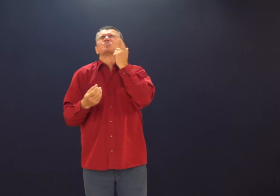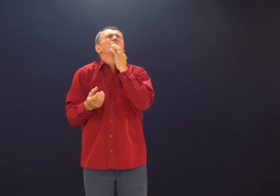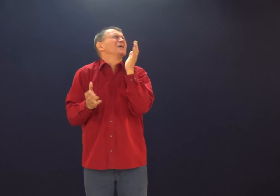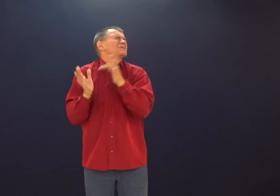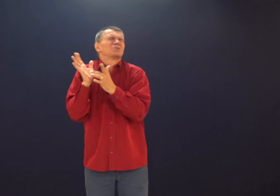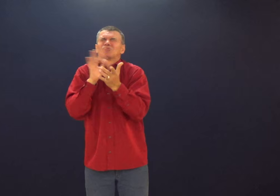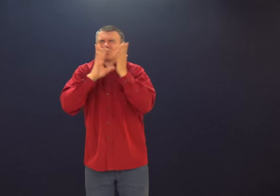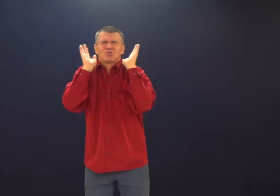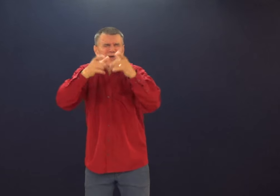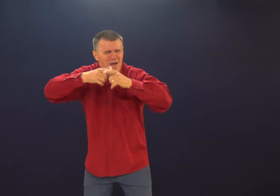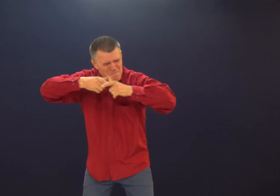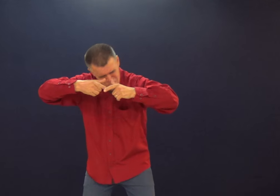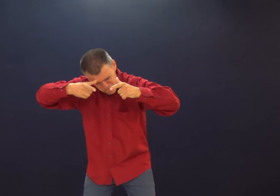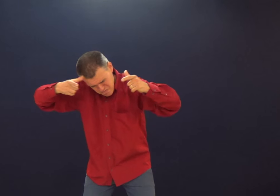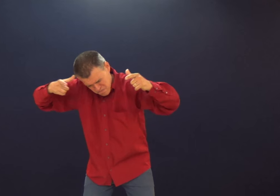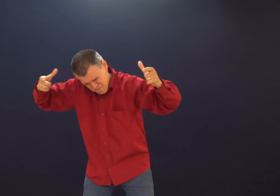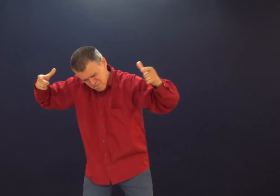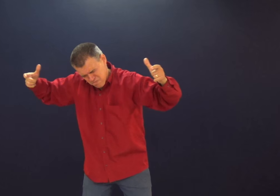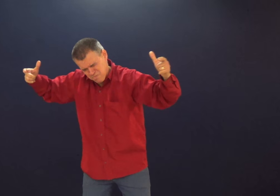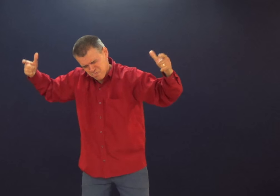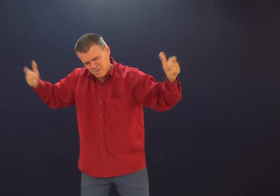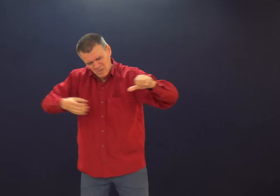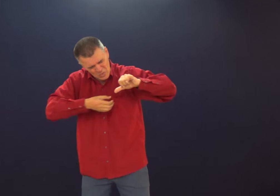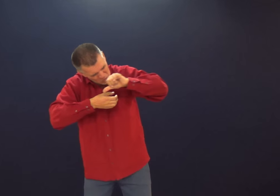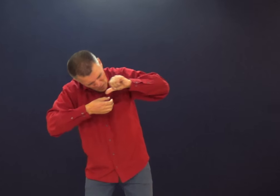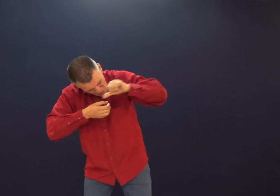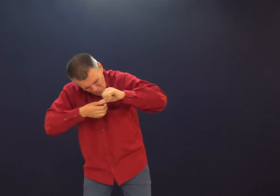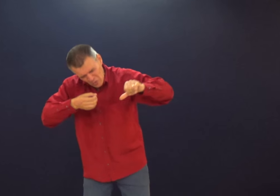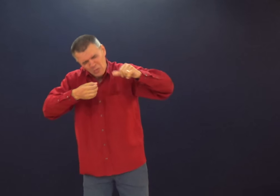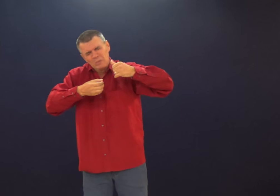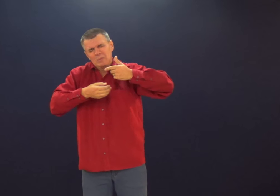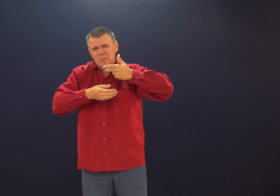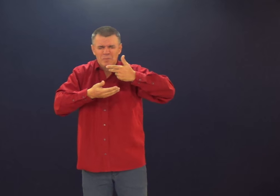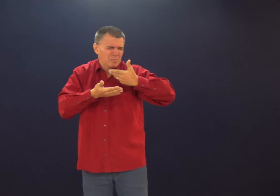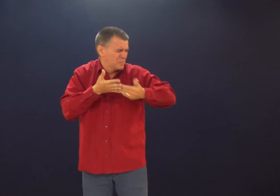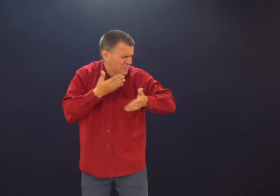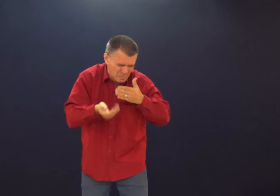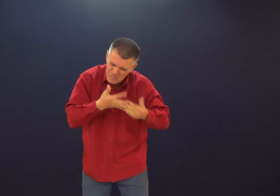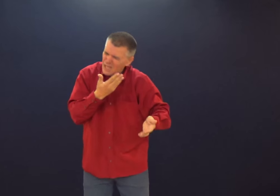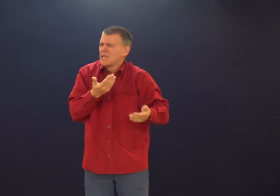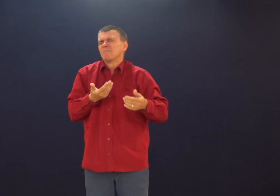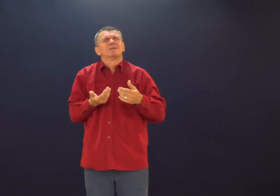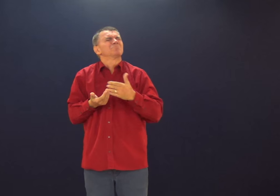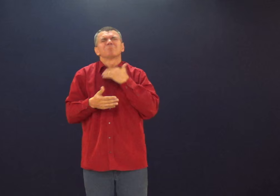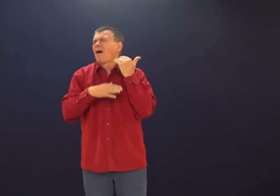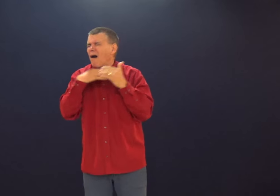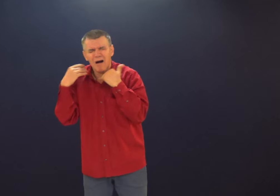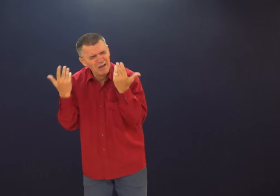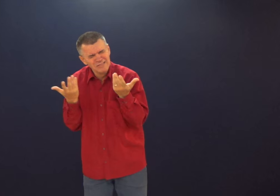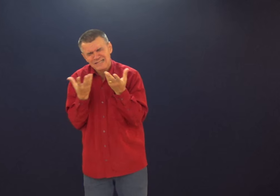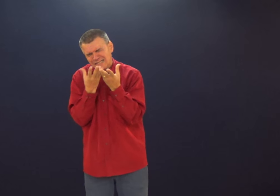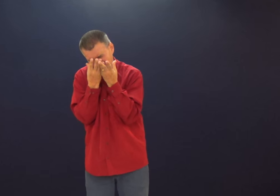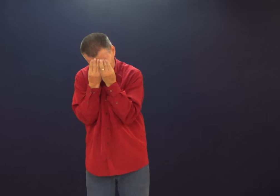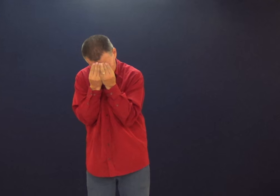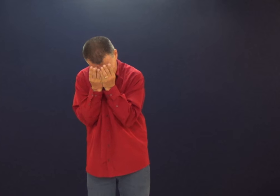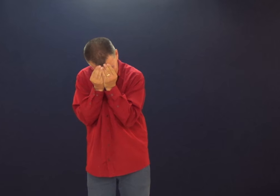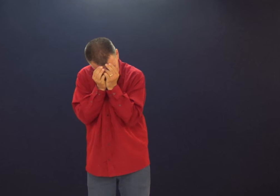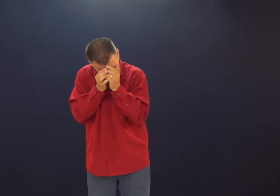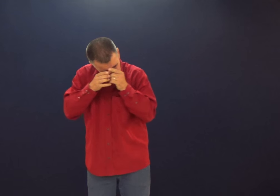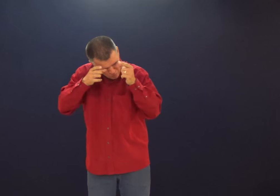Aqui em Curitiba, há muitos surdos que não conhecem a Jesus, e esse número cresce, o número de pessoas que buscam sua felicidade em outros